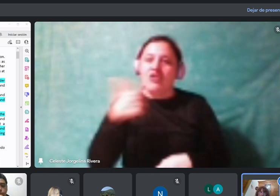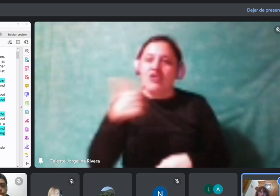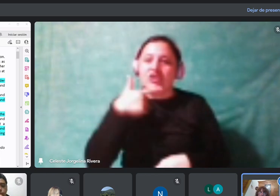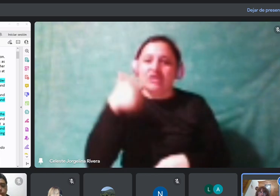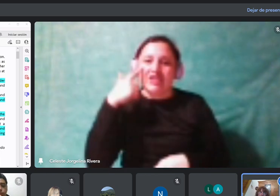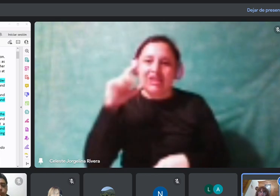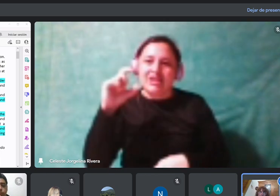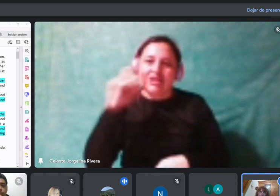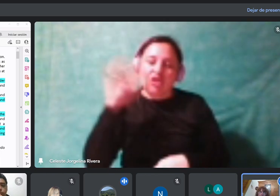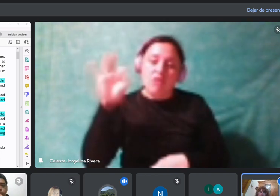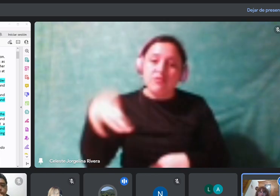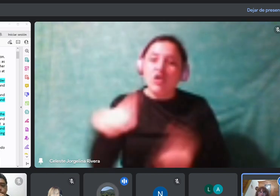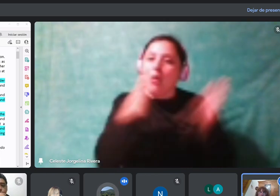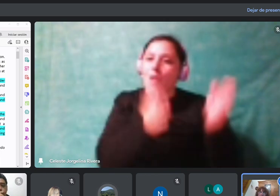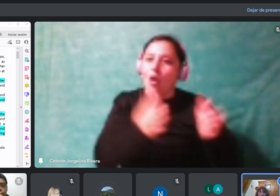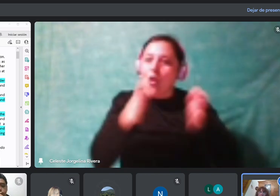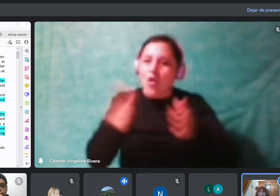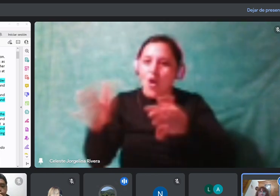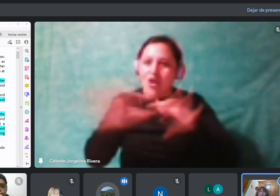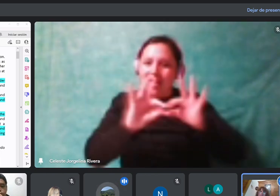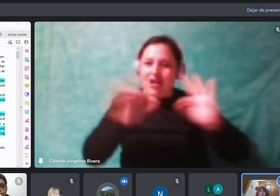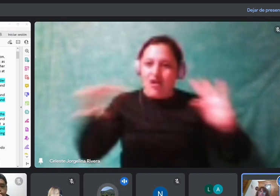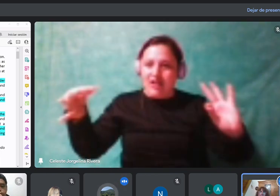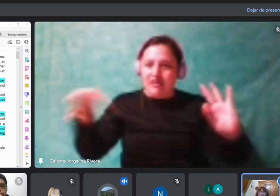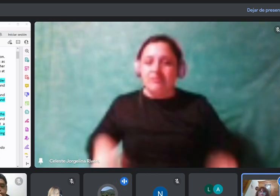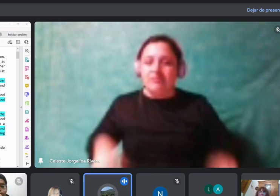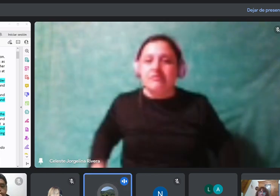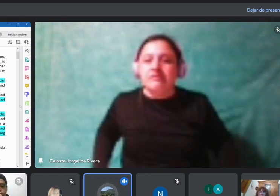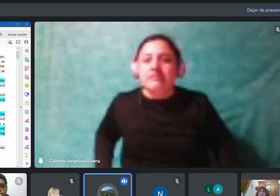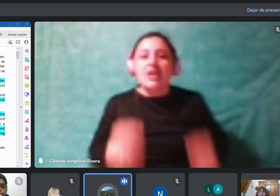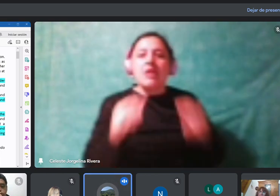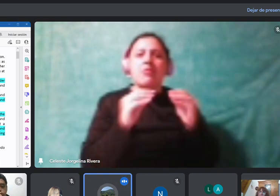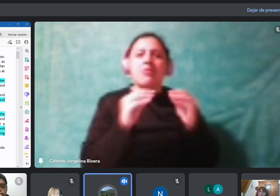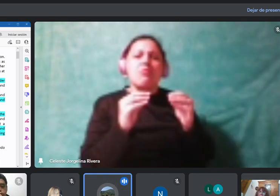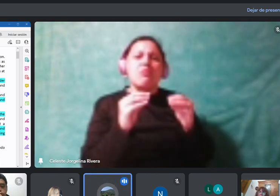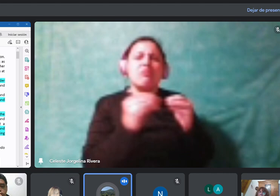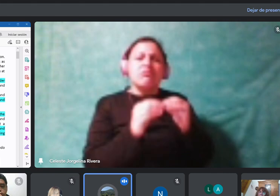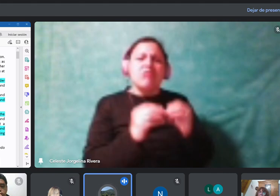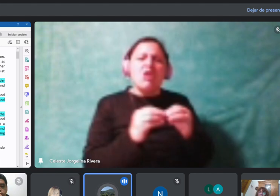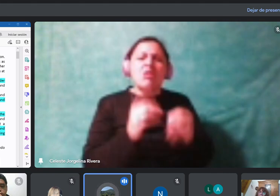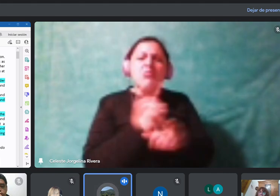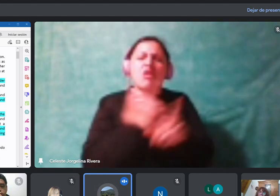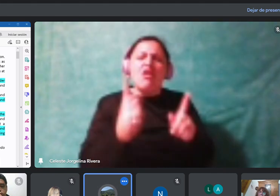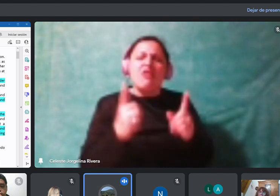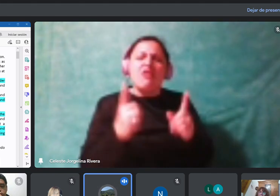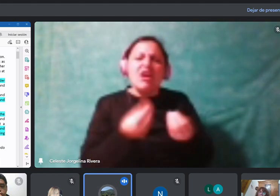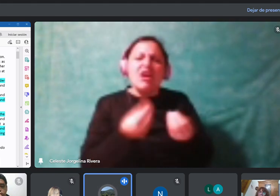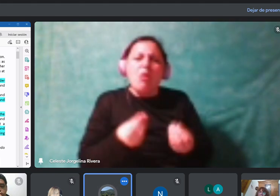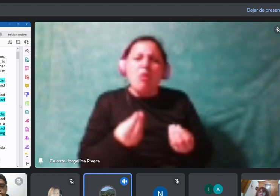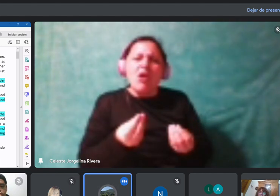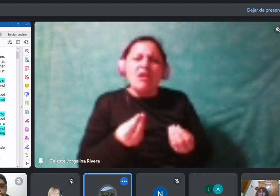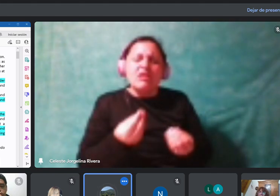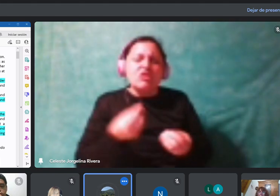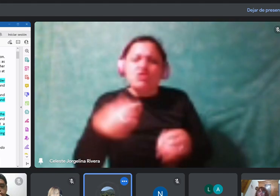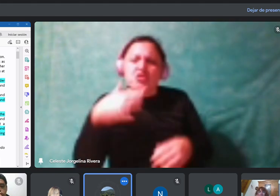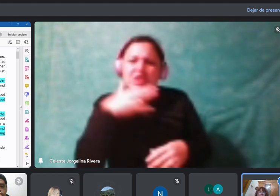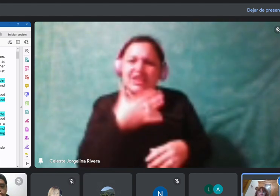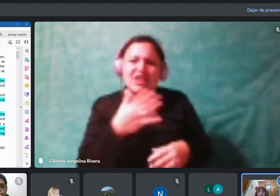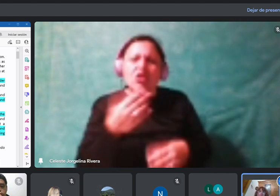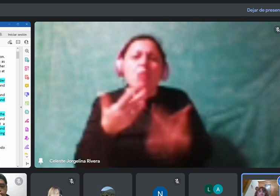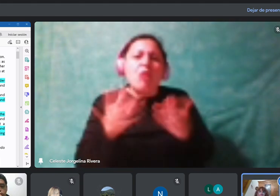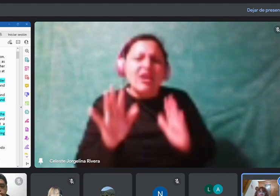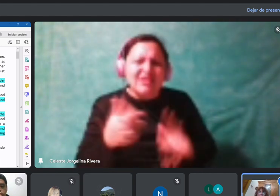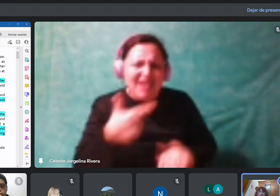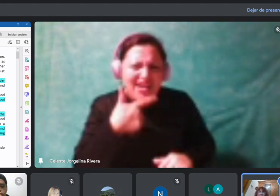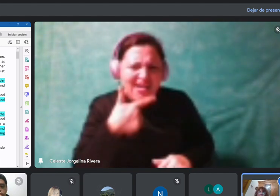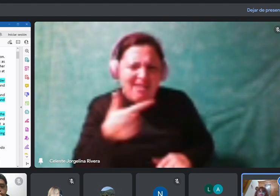¿sí? Pero, Fé, le hago una consulta. ¿Cómo sería el caso si hubiese sido un verbo? Porque no, no entiendo. Como el caso de